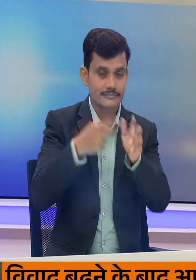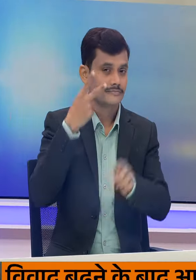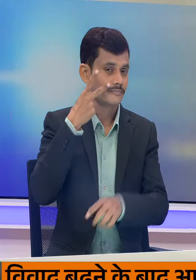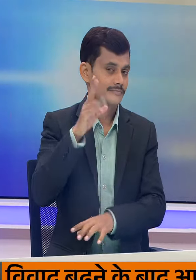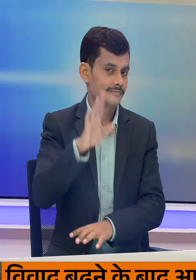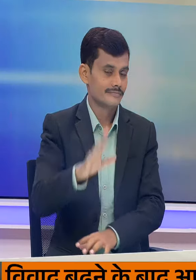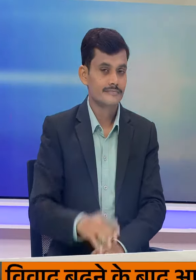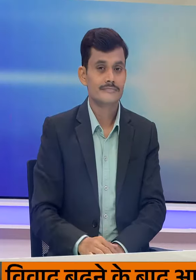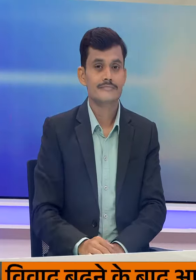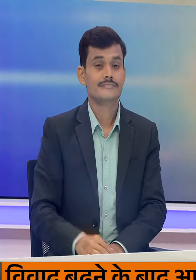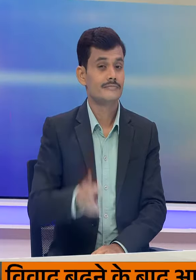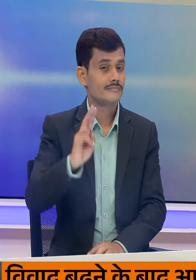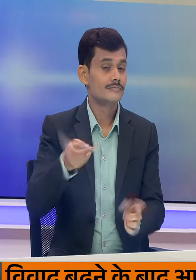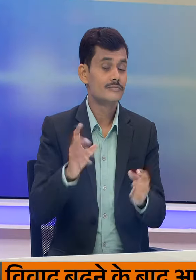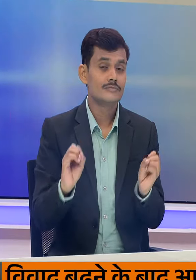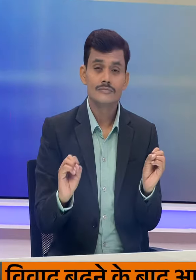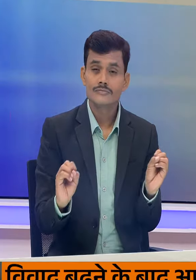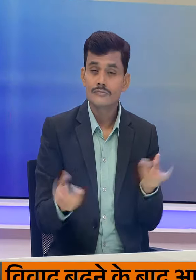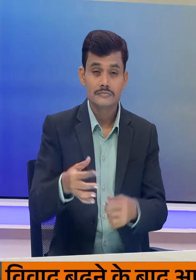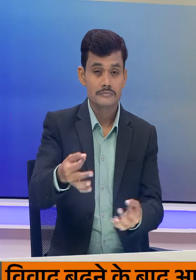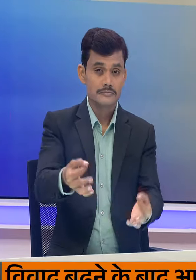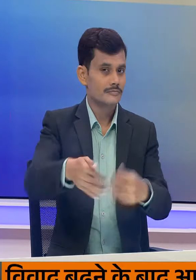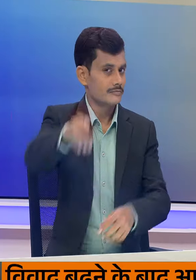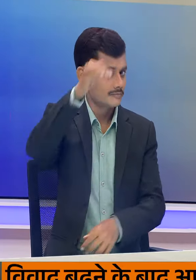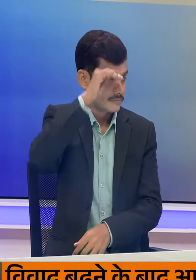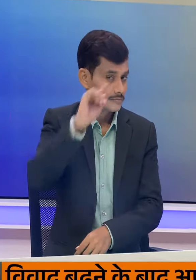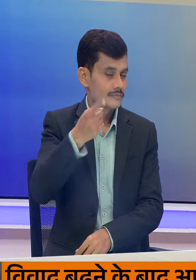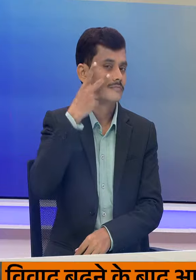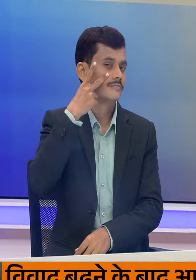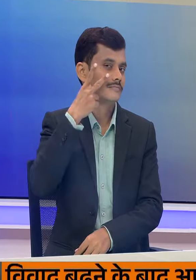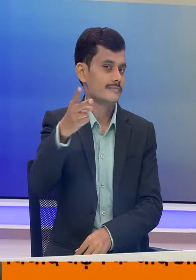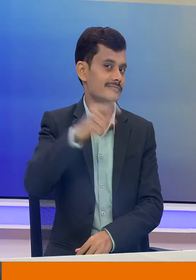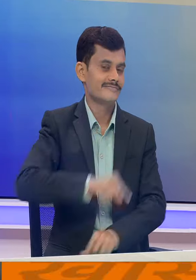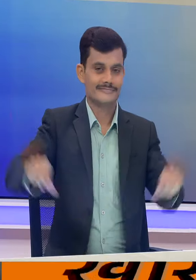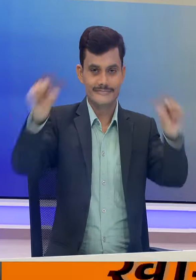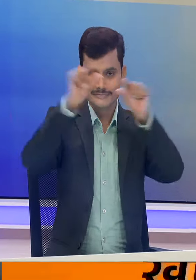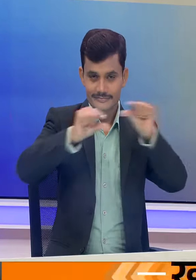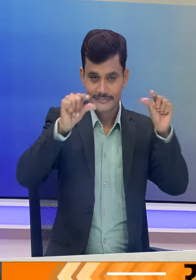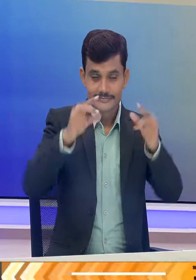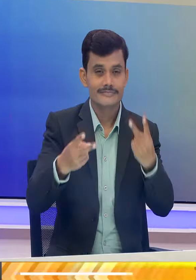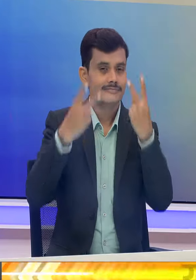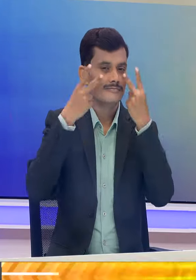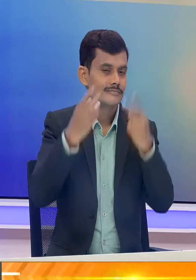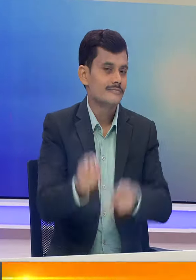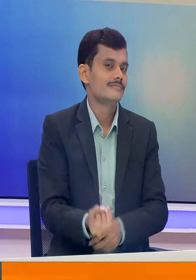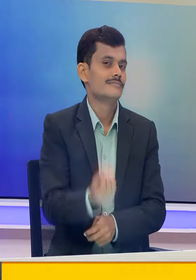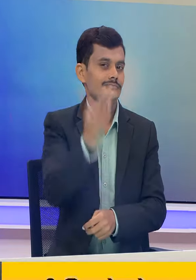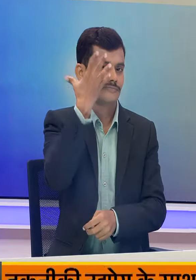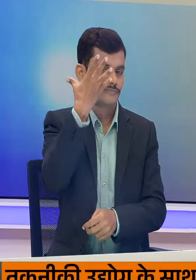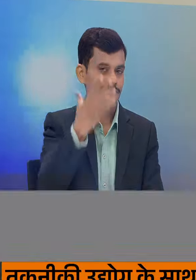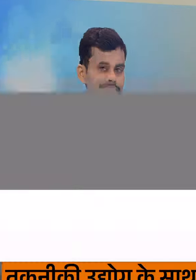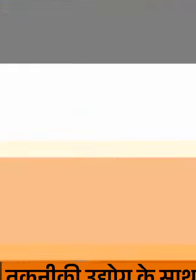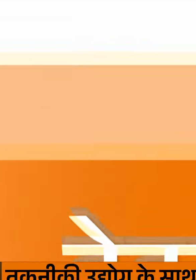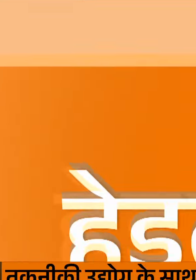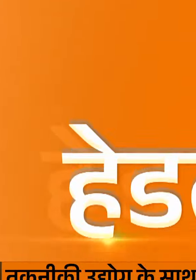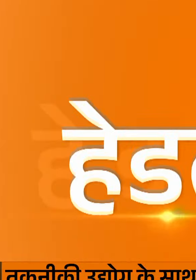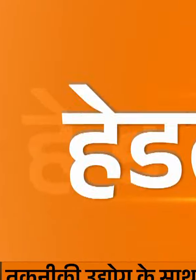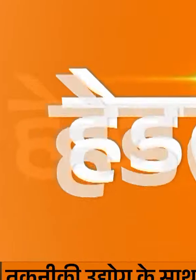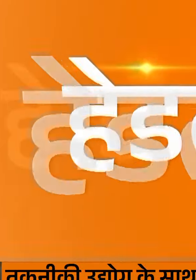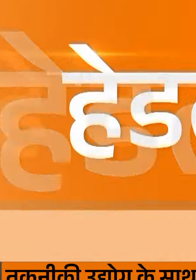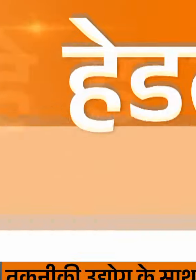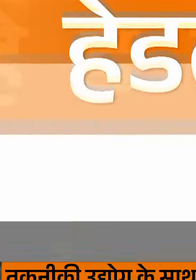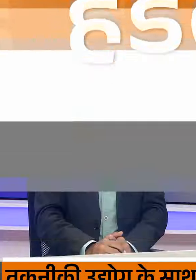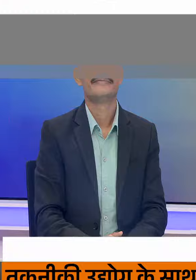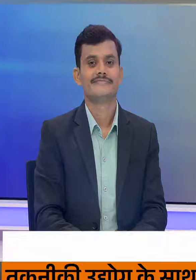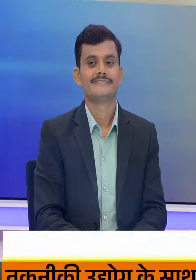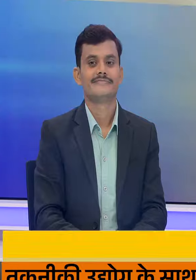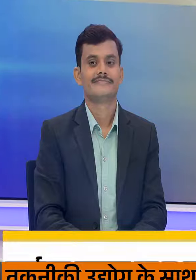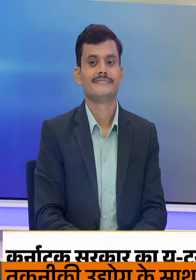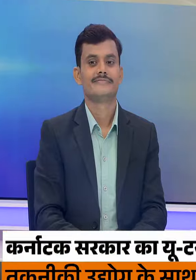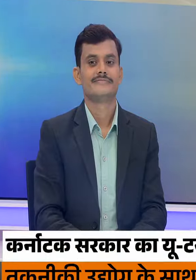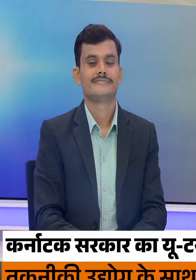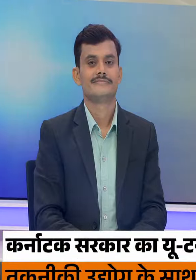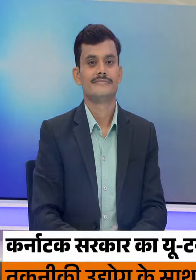बहुचाएग